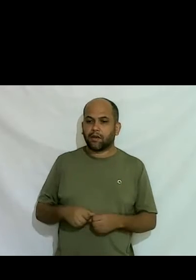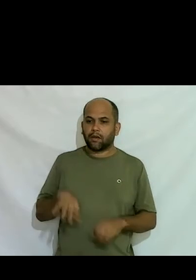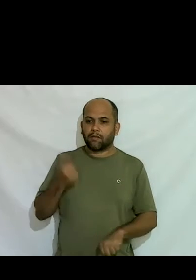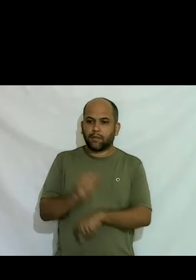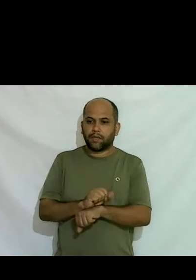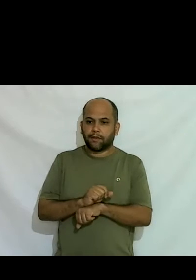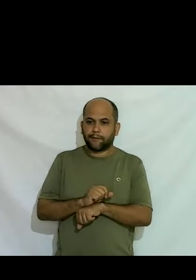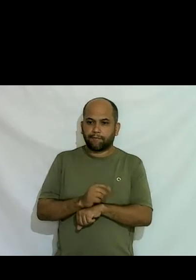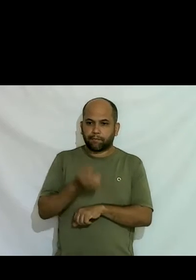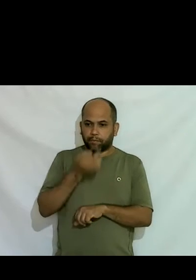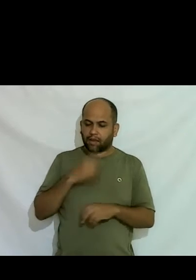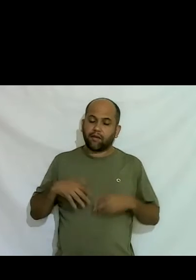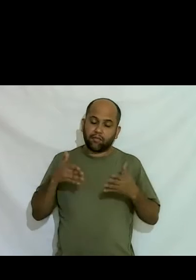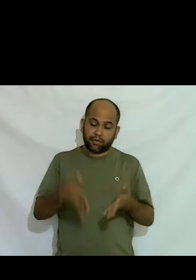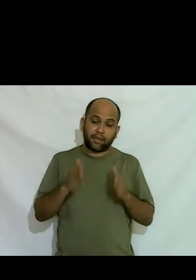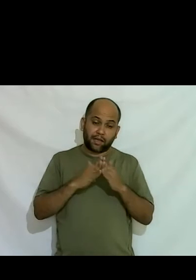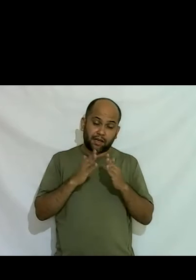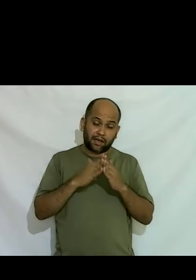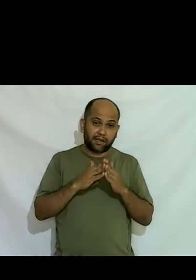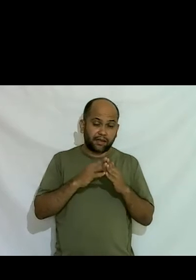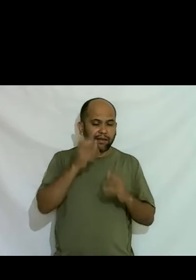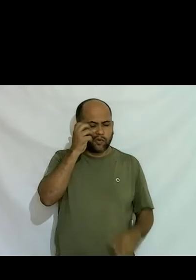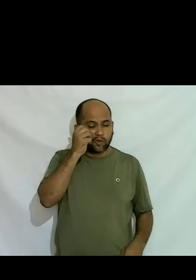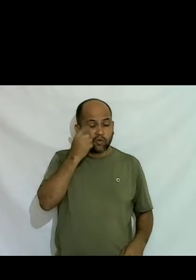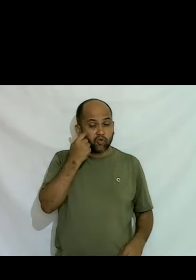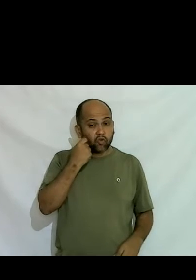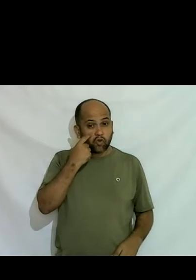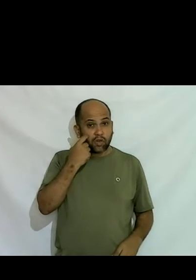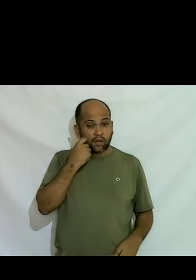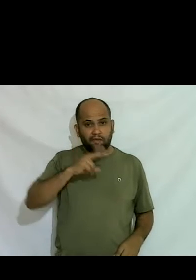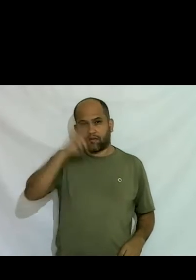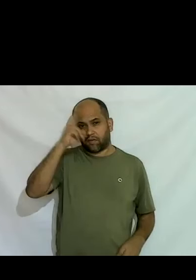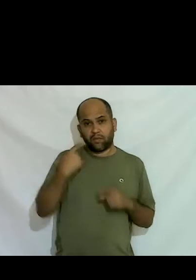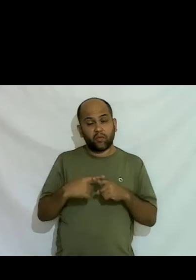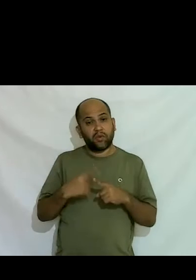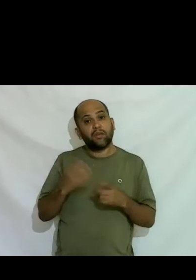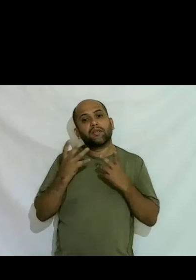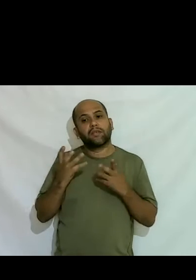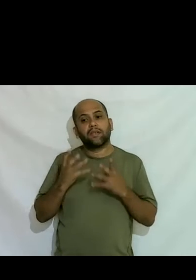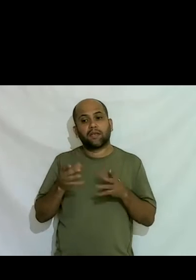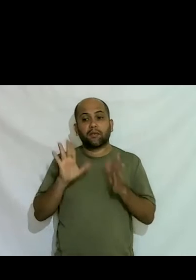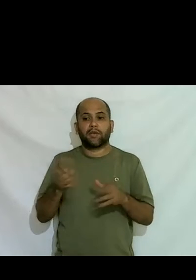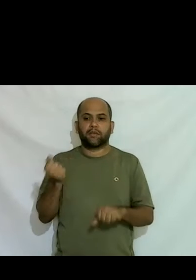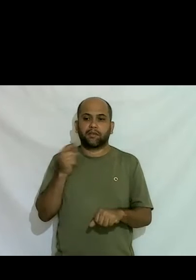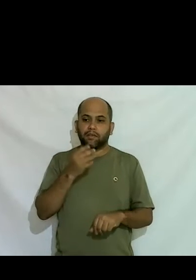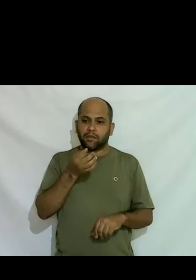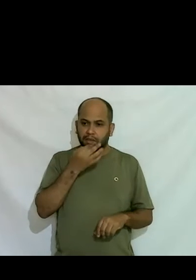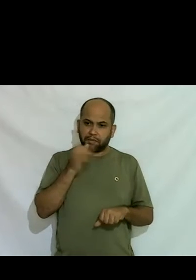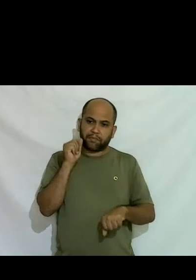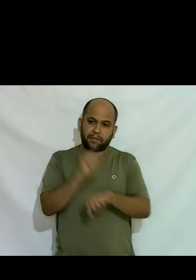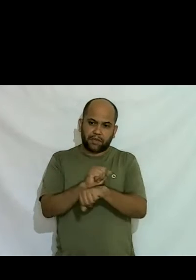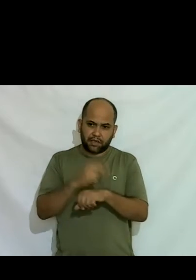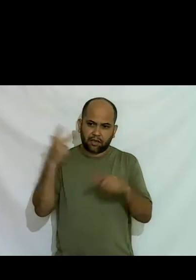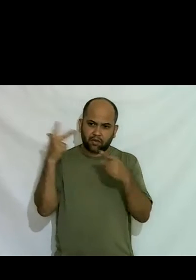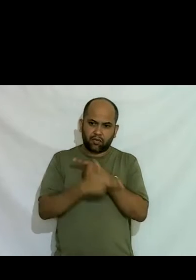cheguei em casa naquela noite falei muito porque eu queria muito e mas parei várias vezes na minha vida